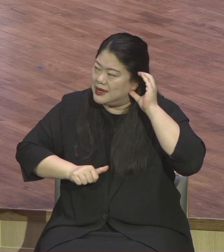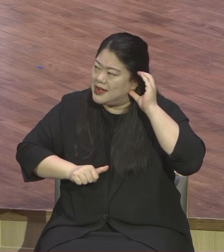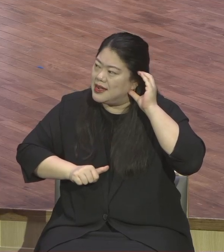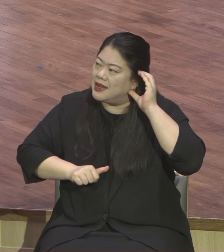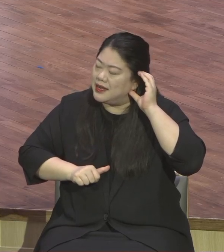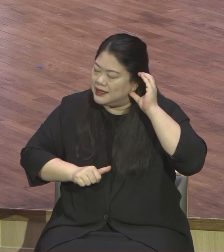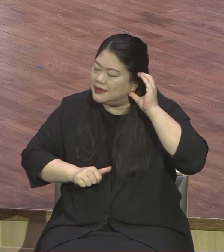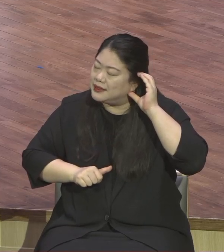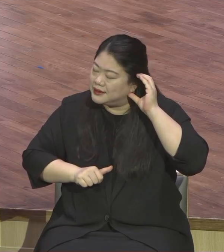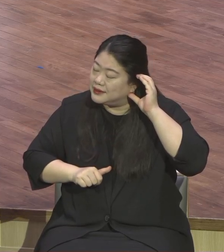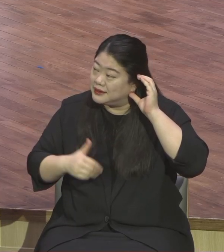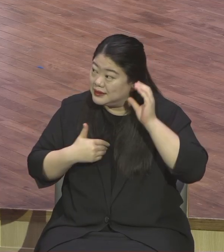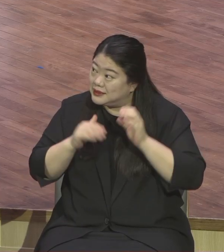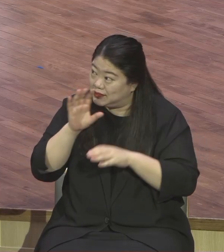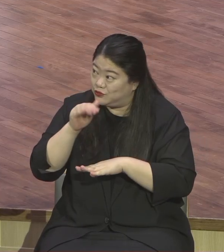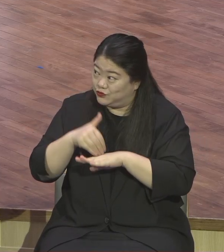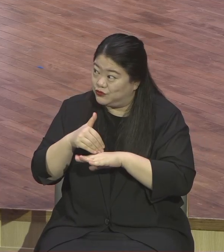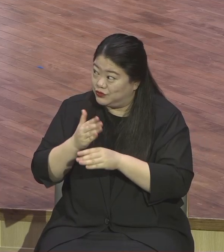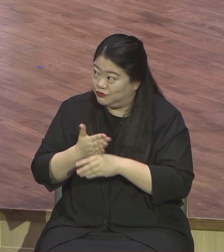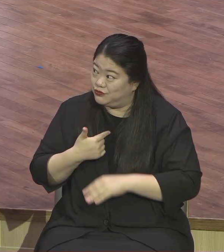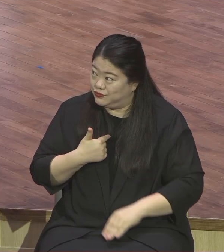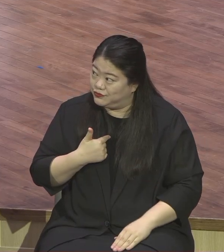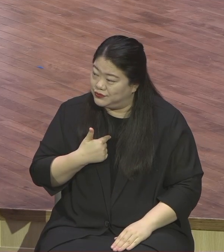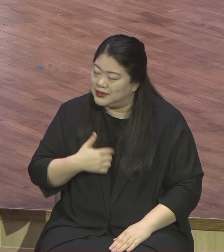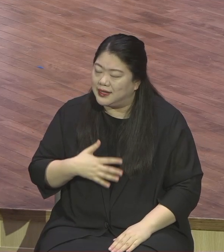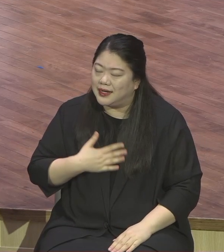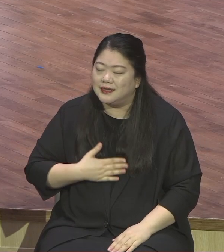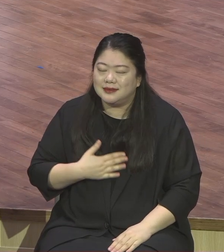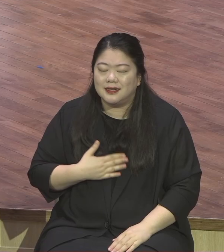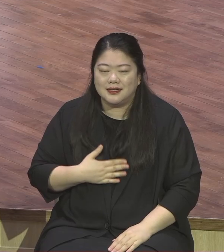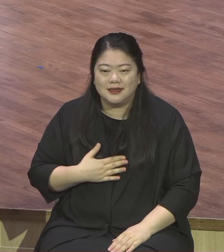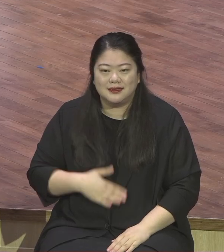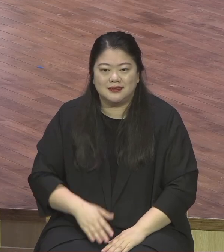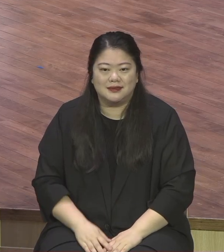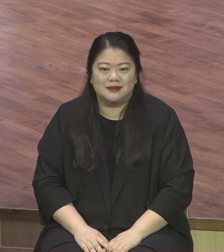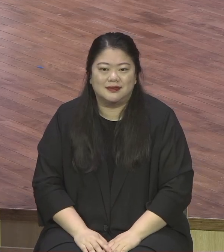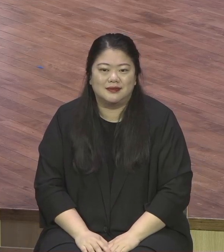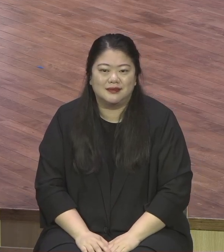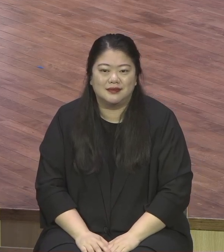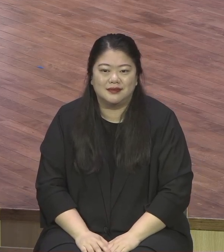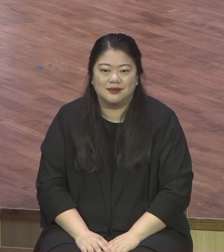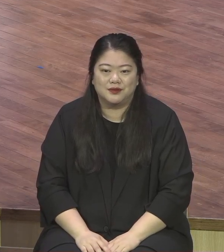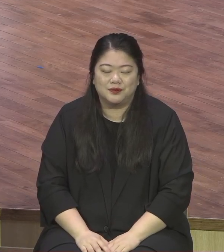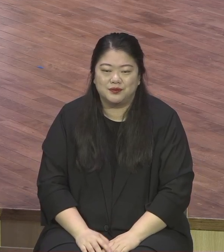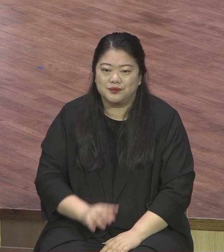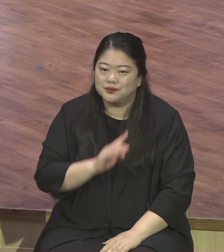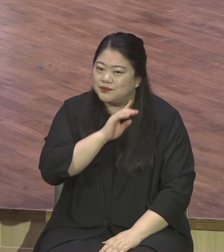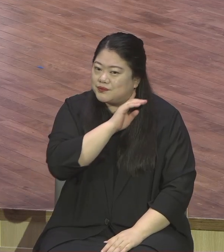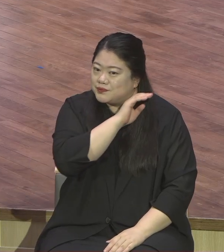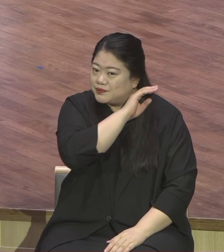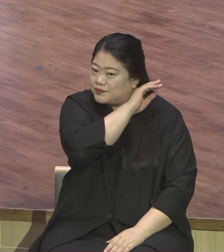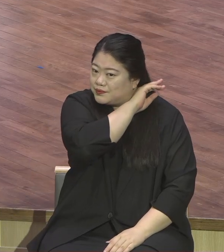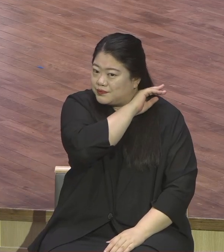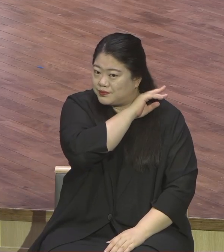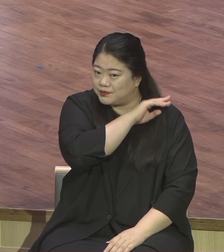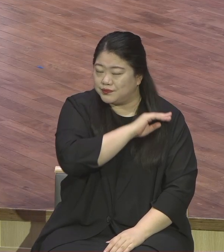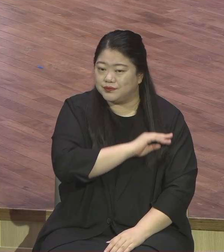바울이 예수 믿고 나서 세상 말로 하면 병신되어 버린 거예요 천하의 바울이 예수 믿고